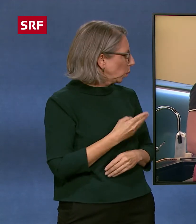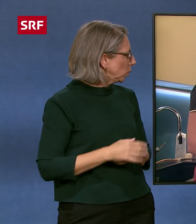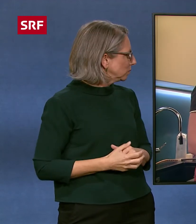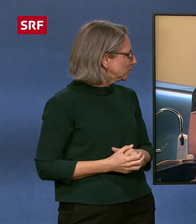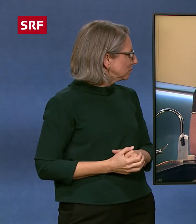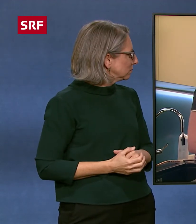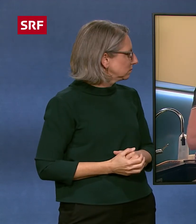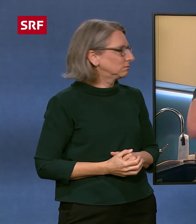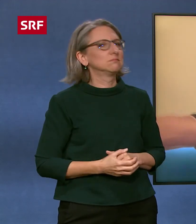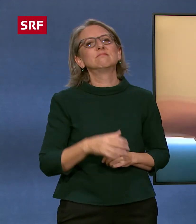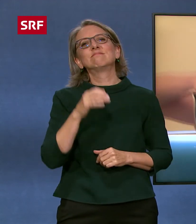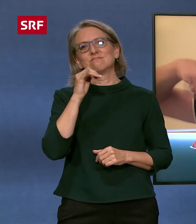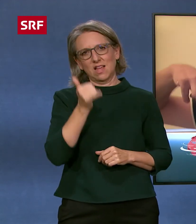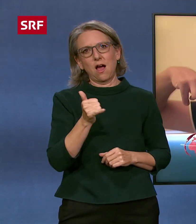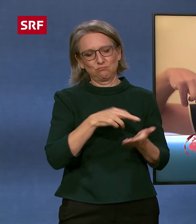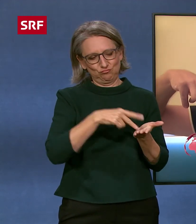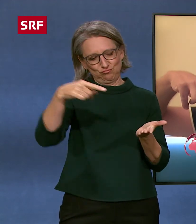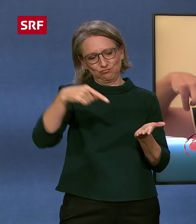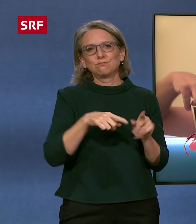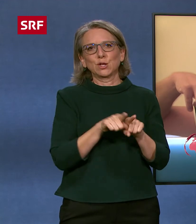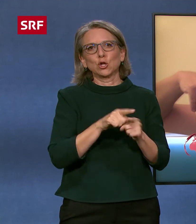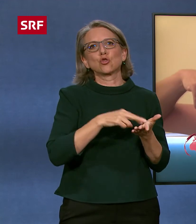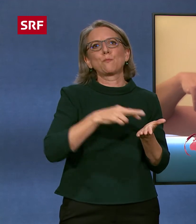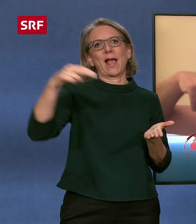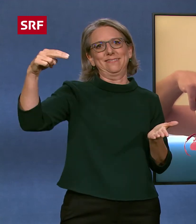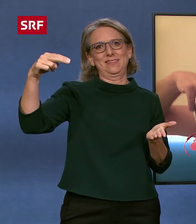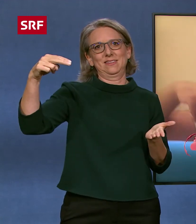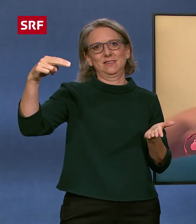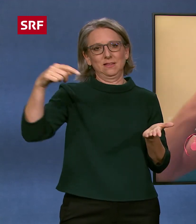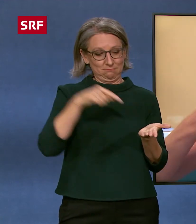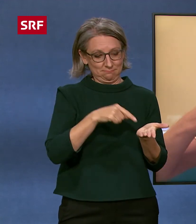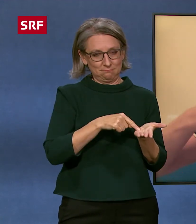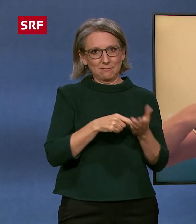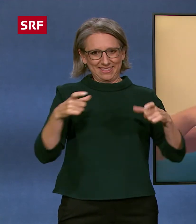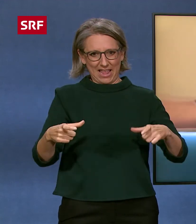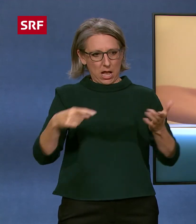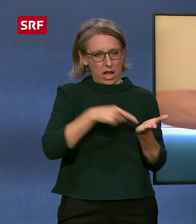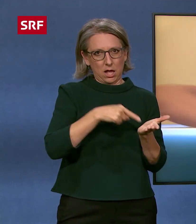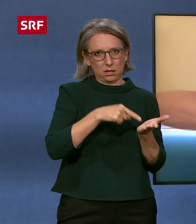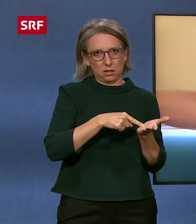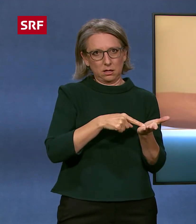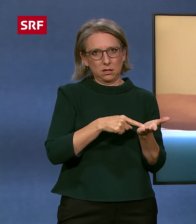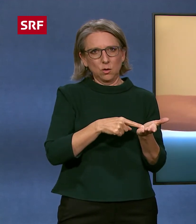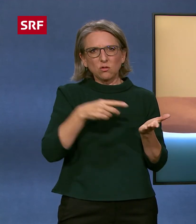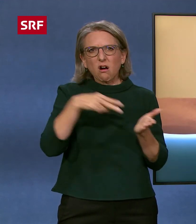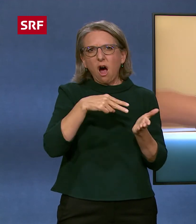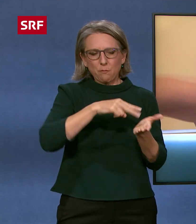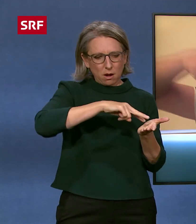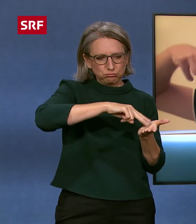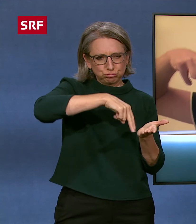Ja, das hier ist Spaghetti. Darunter ist ein Teller mit einer Gabel. Das muss man so aufdrehen und dann macht man